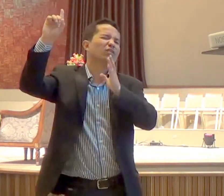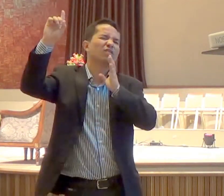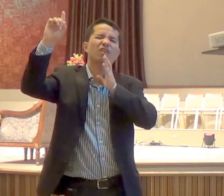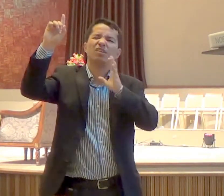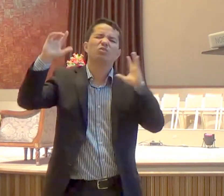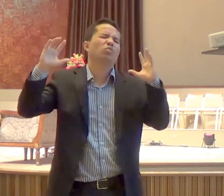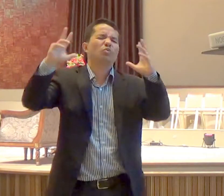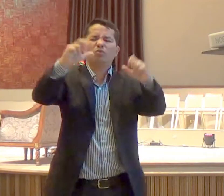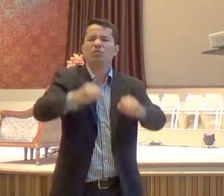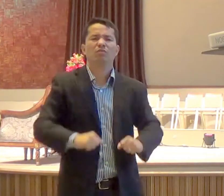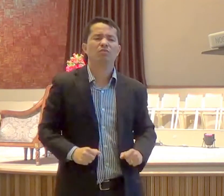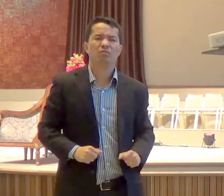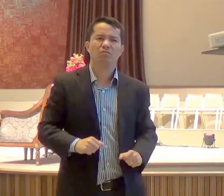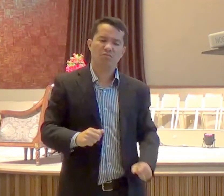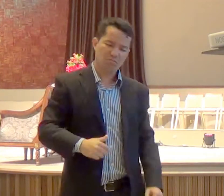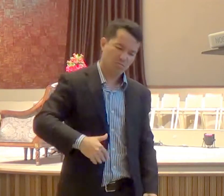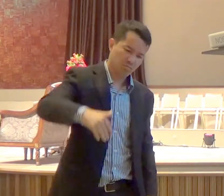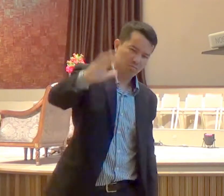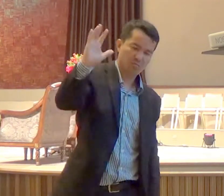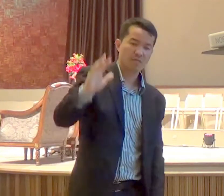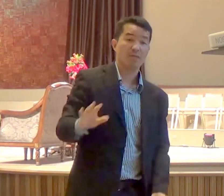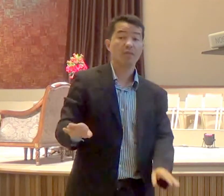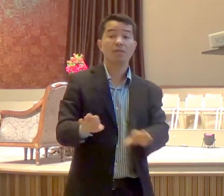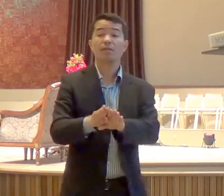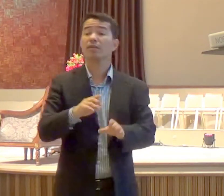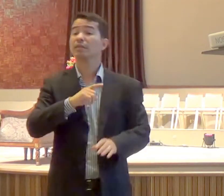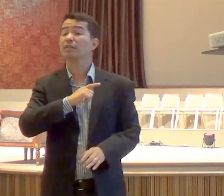continuemos, disse então, Daniel,